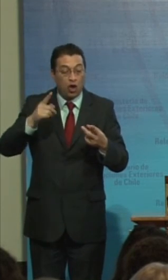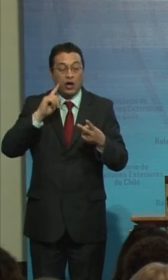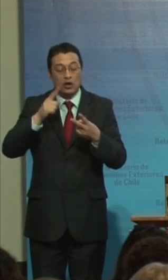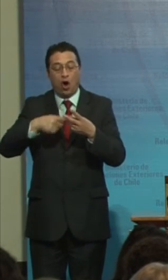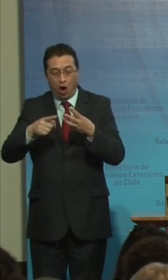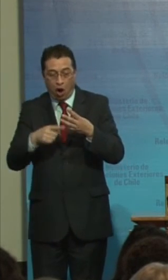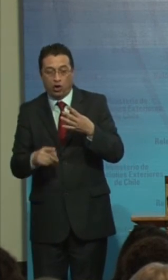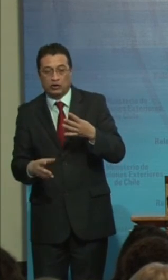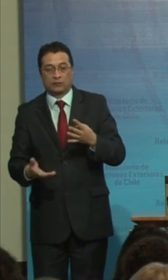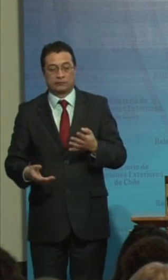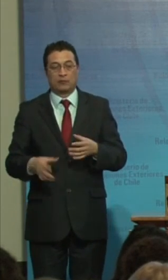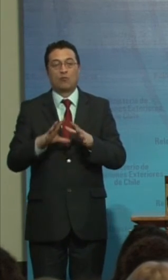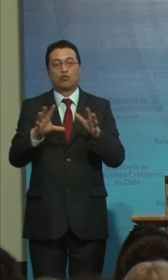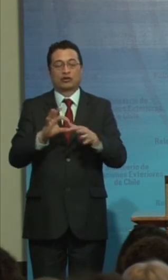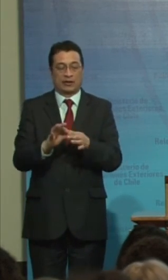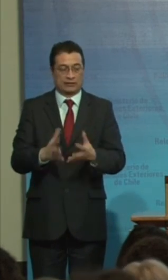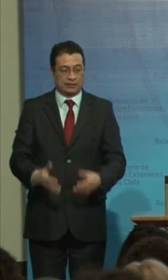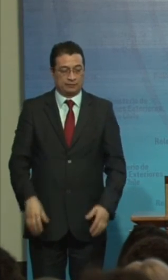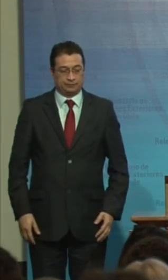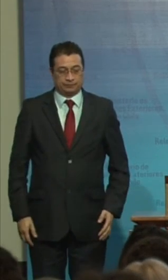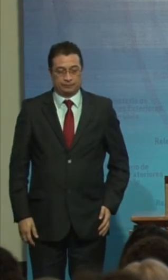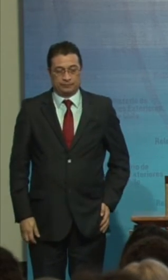Muchas gracias